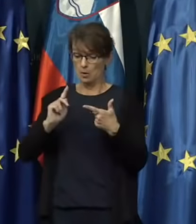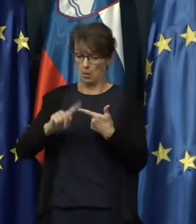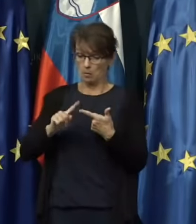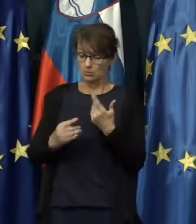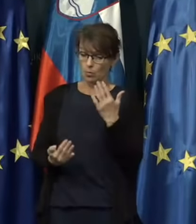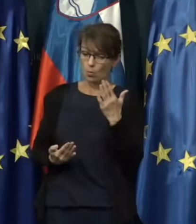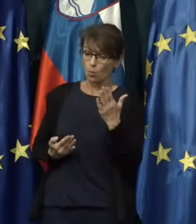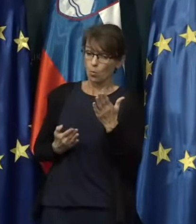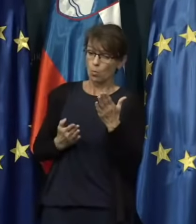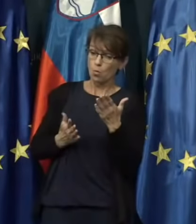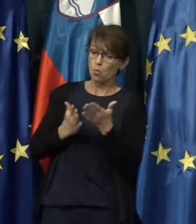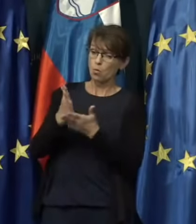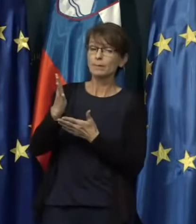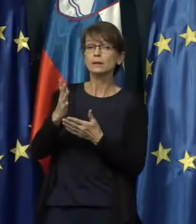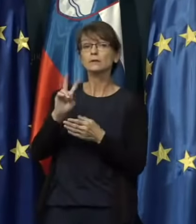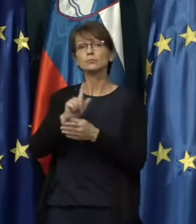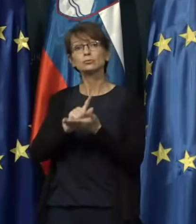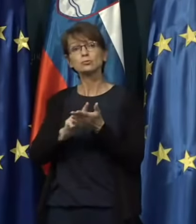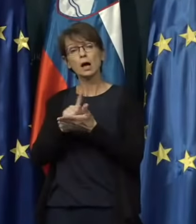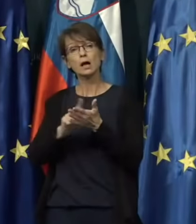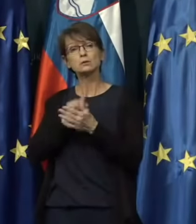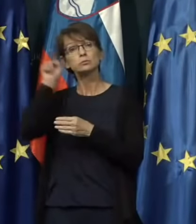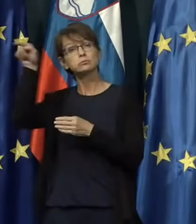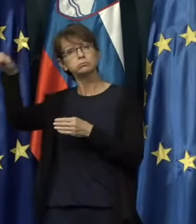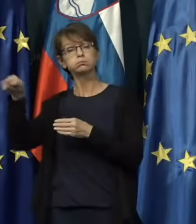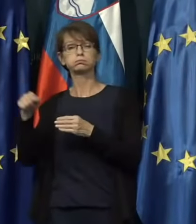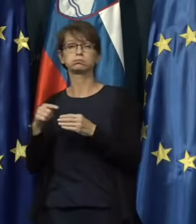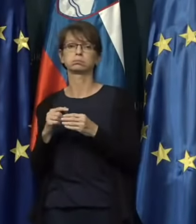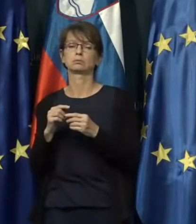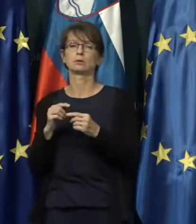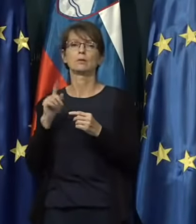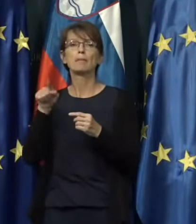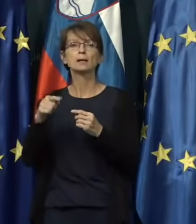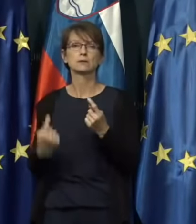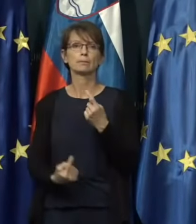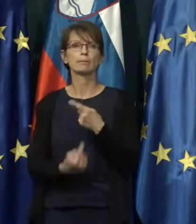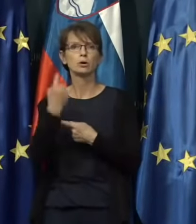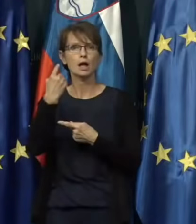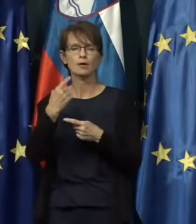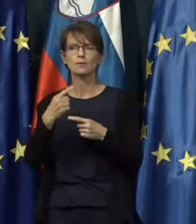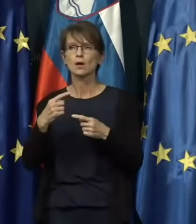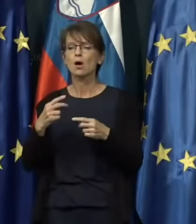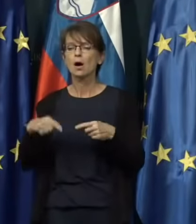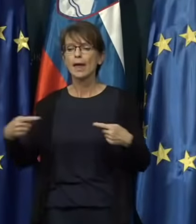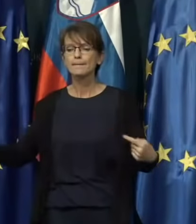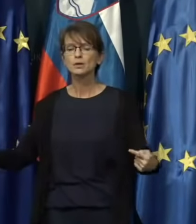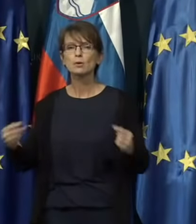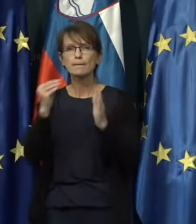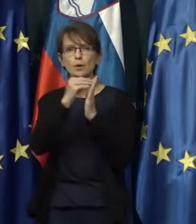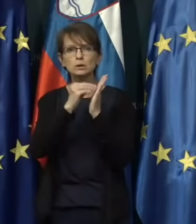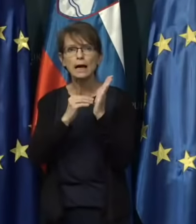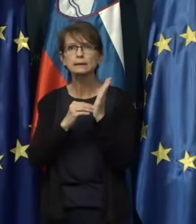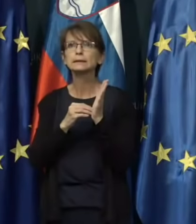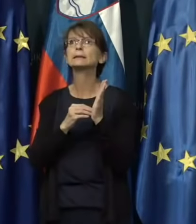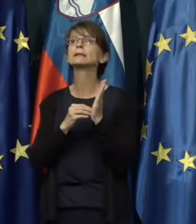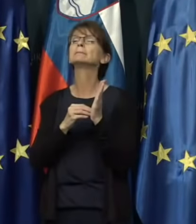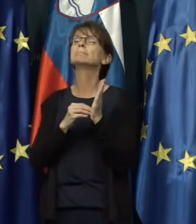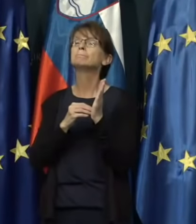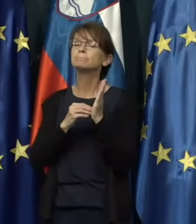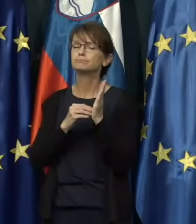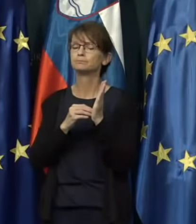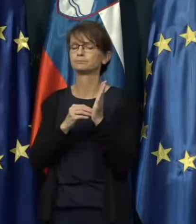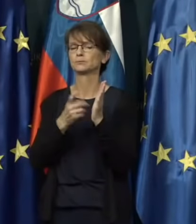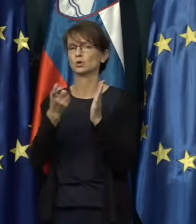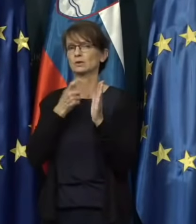vmes, v času tvojega bivanja, pojavijo epidemiološki podatki, ki bodo od vlade,